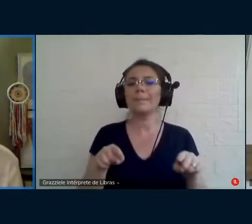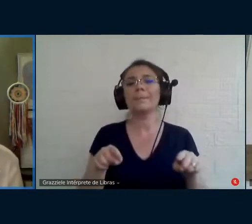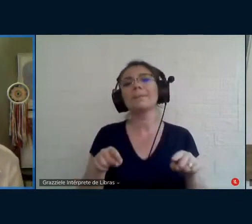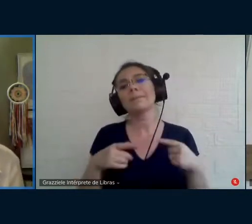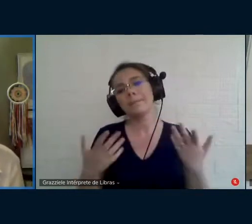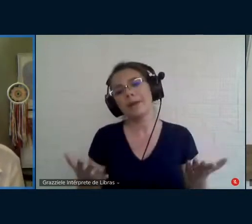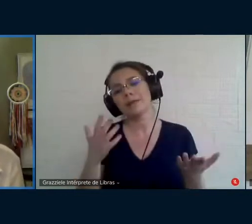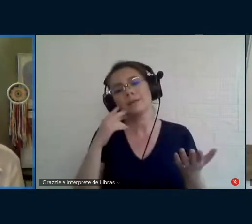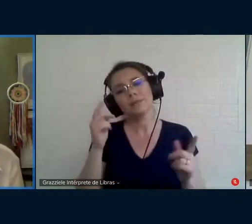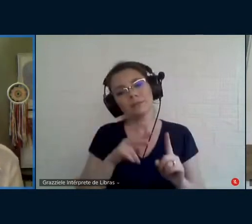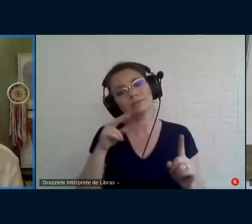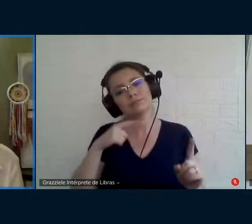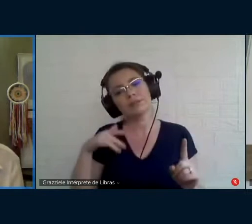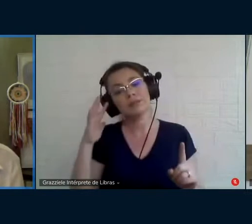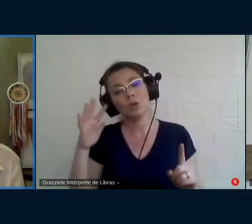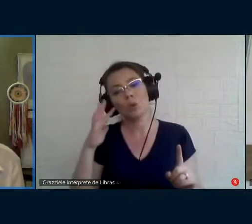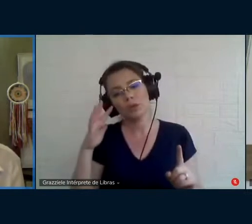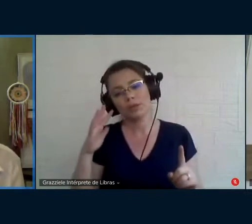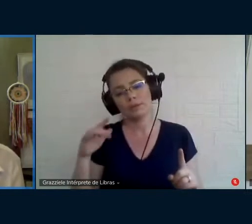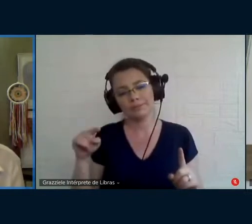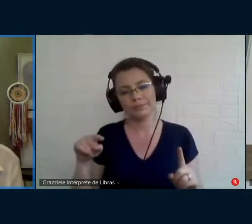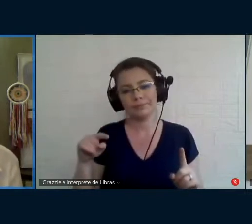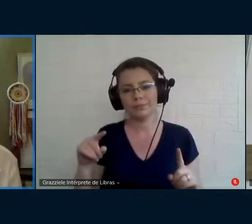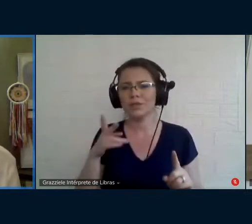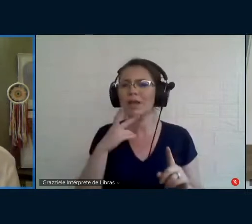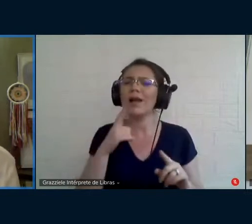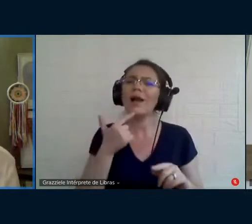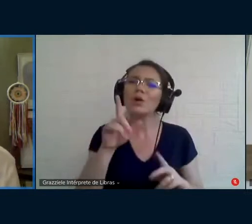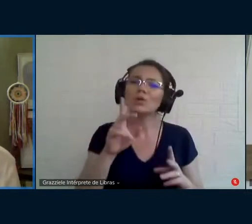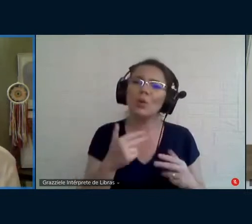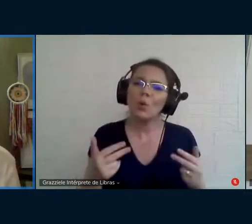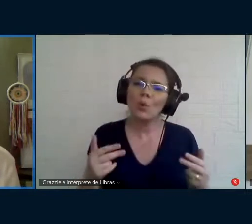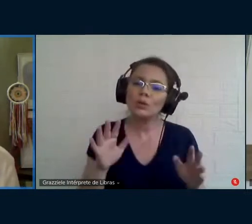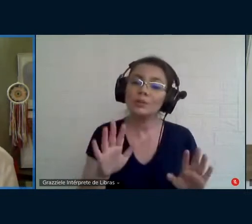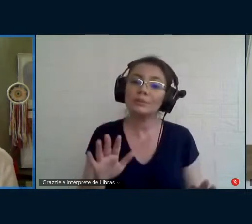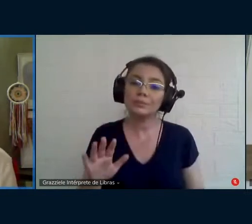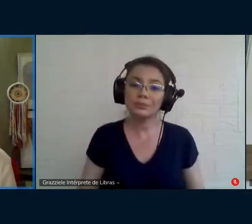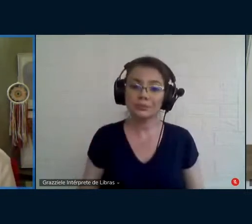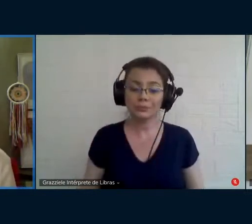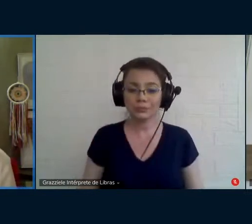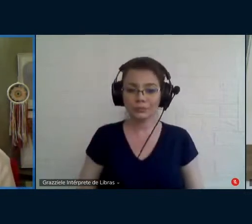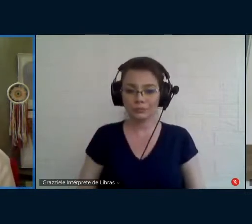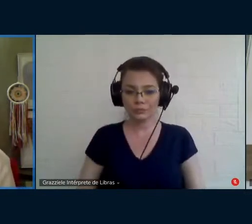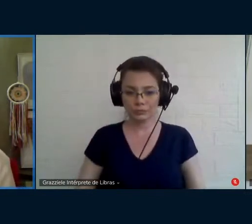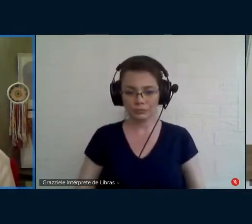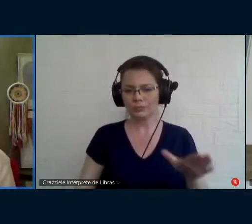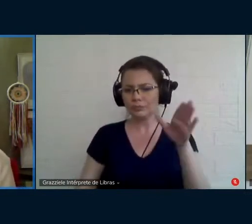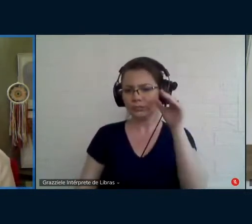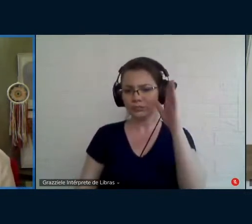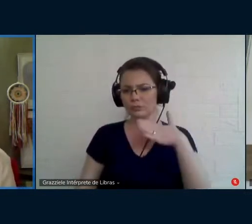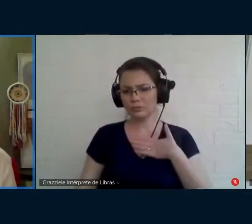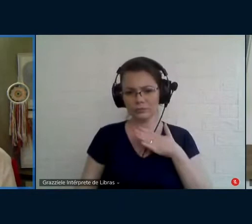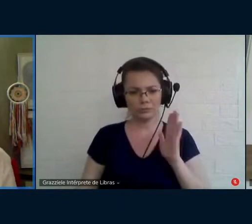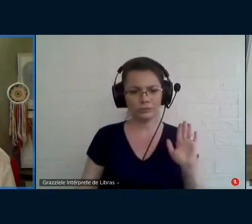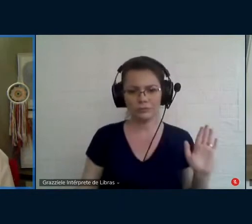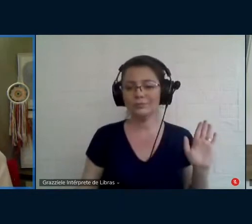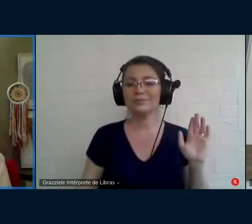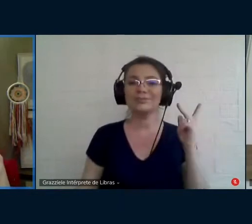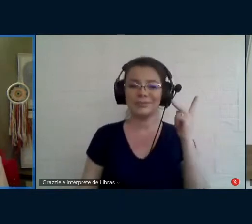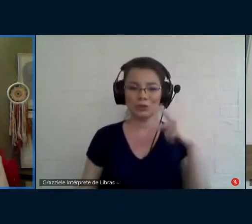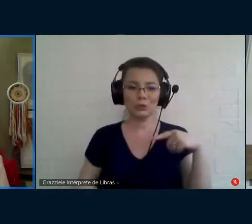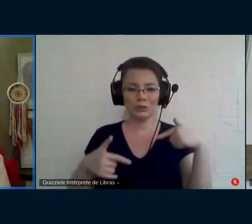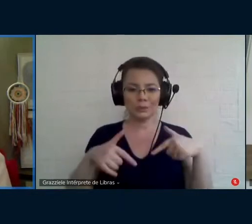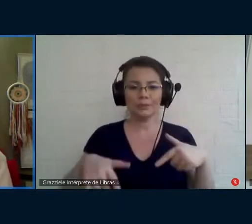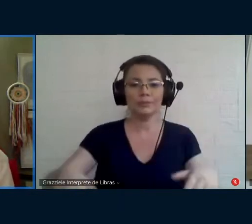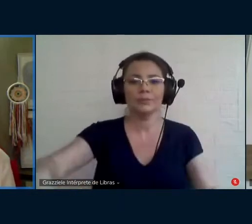lente teórica você fala rápido tem uma questão tão interessante é só uma curiosidade no trabalho você tem